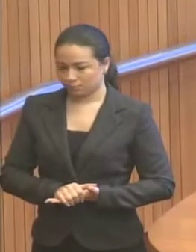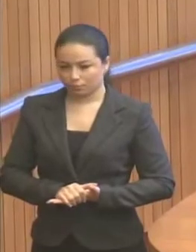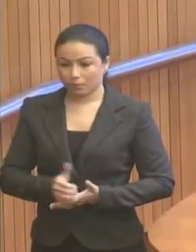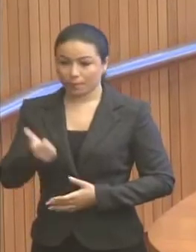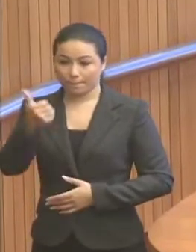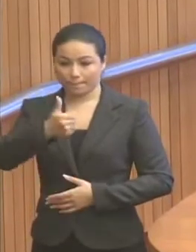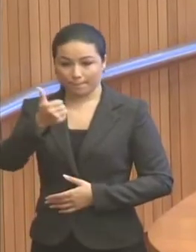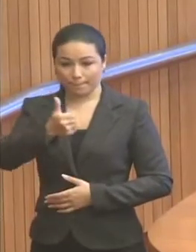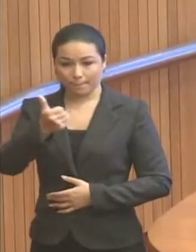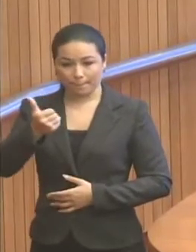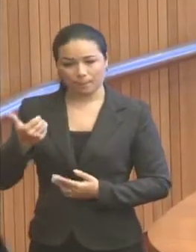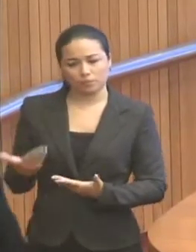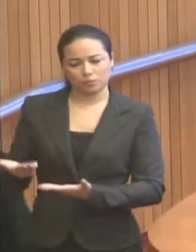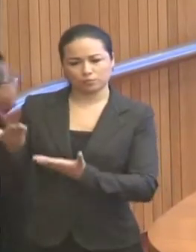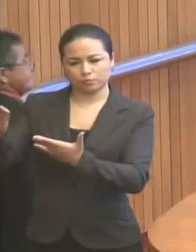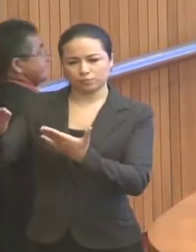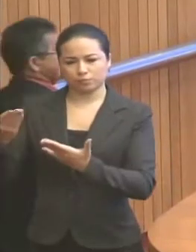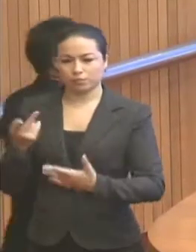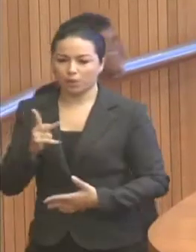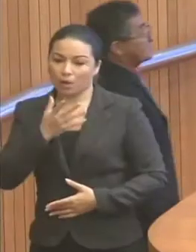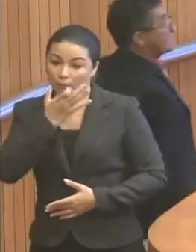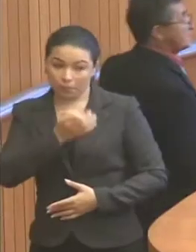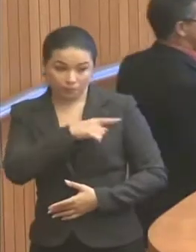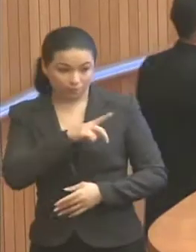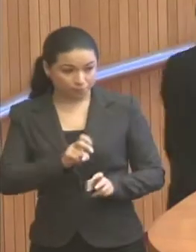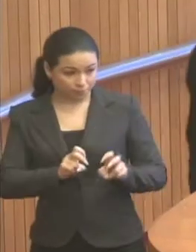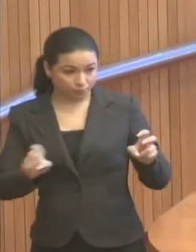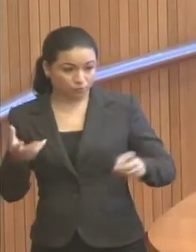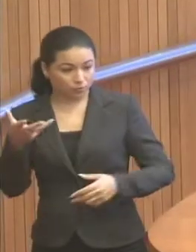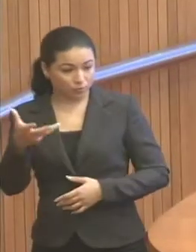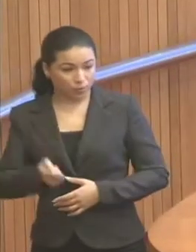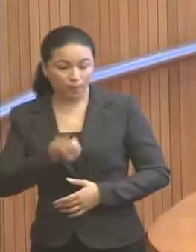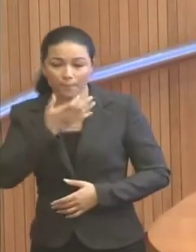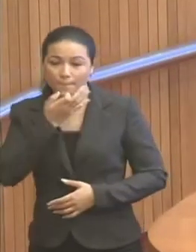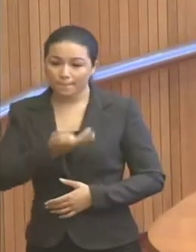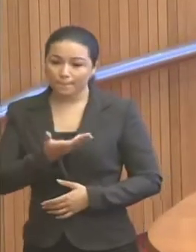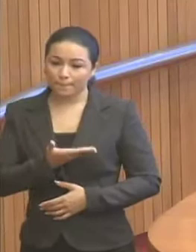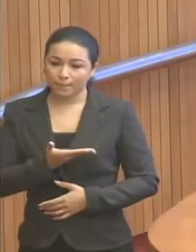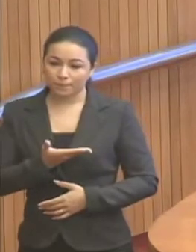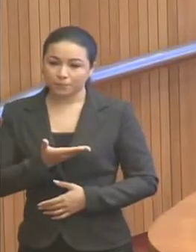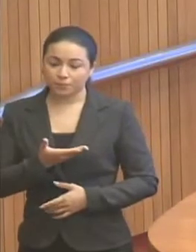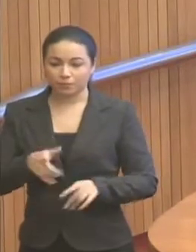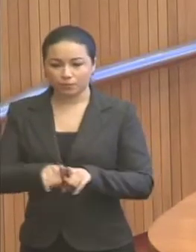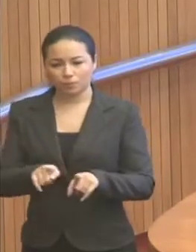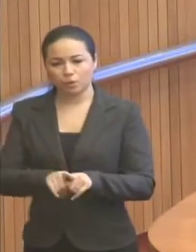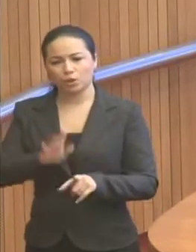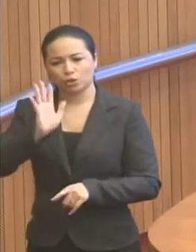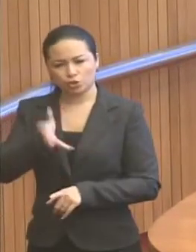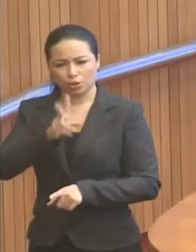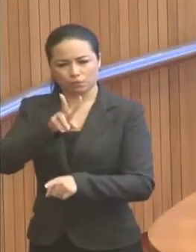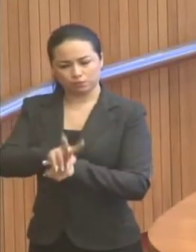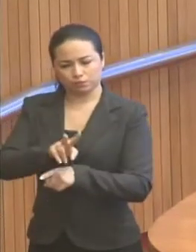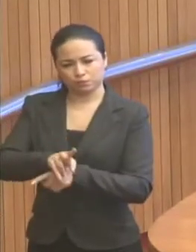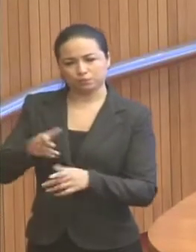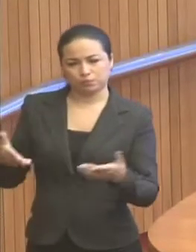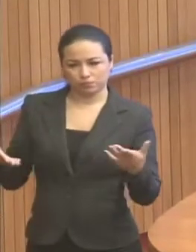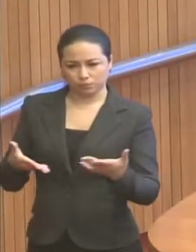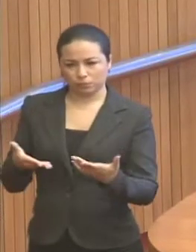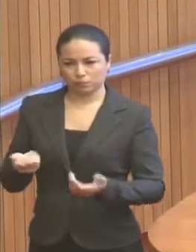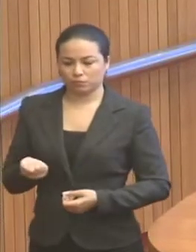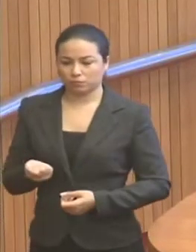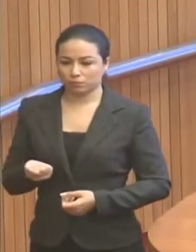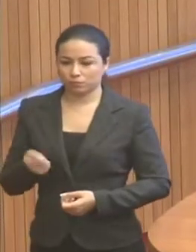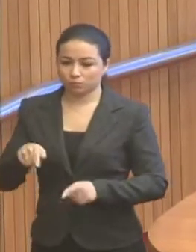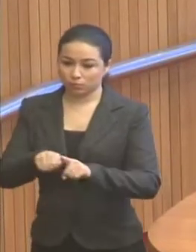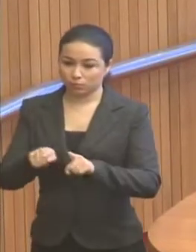Primeiro, louvar a iniciativa da mesa ao aceitar a proposta, que inclusive também defendi nesta tribuna, de se